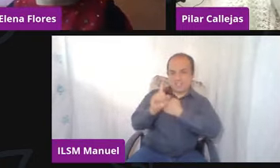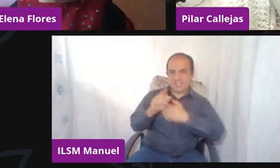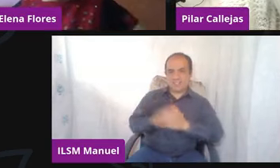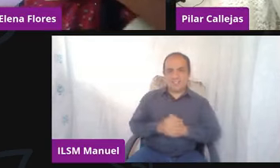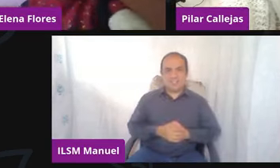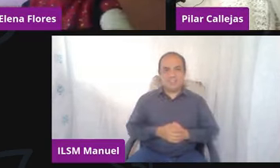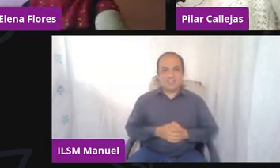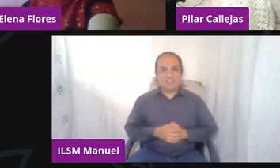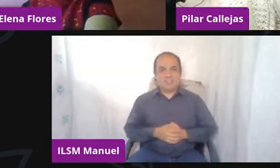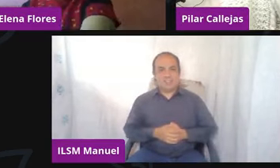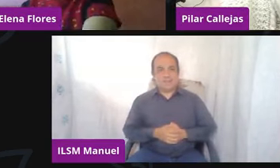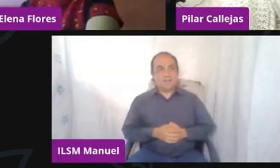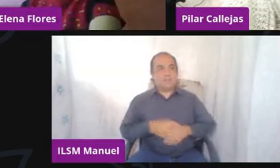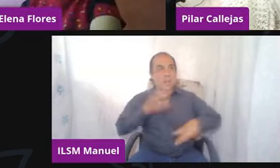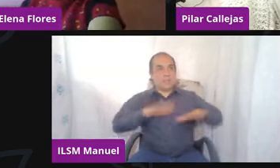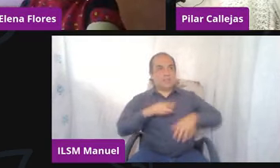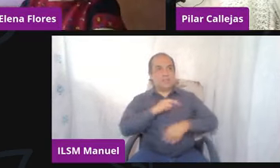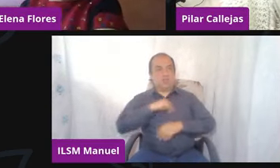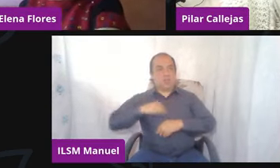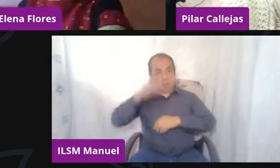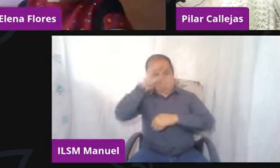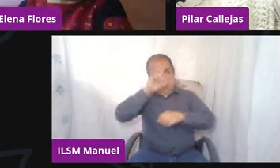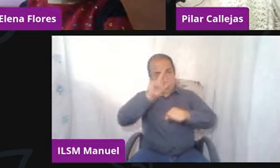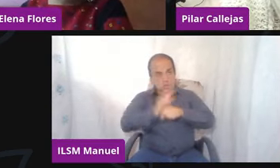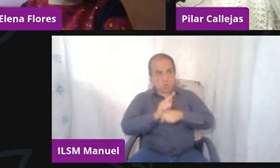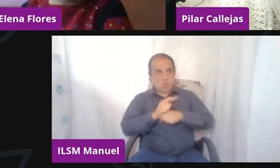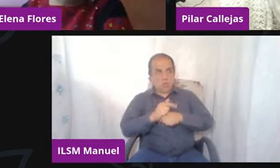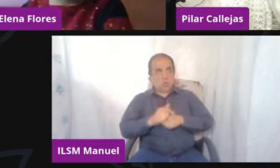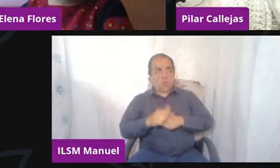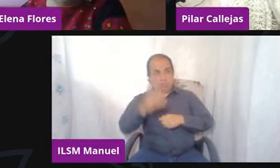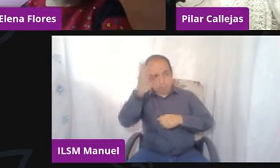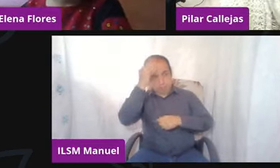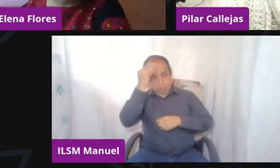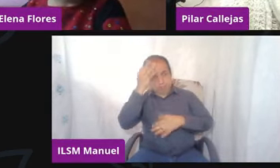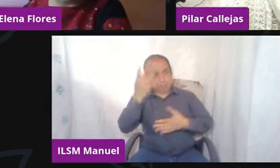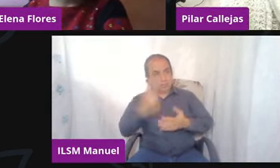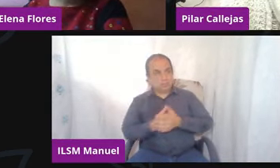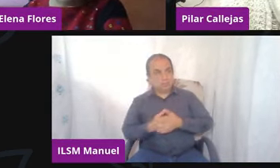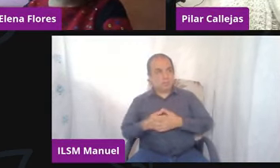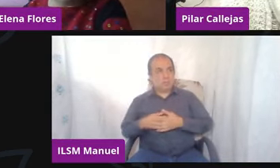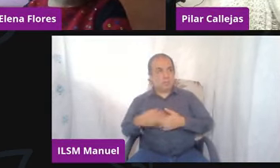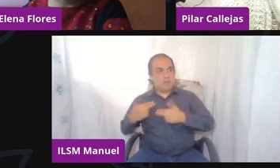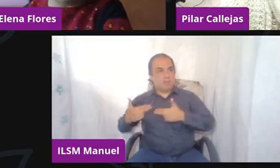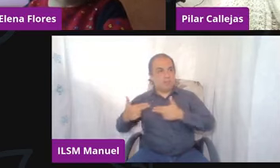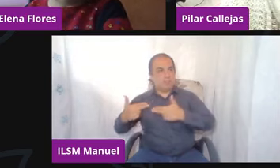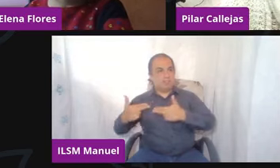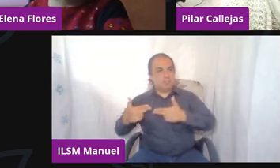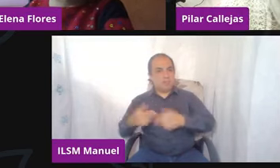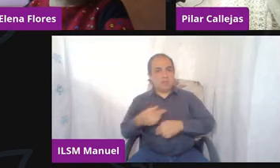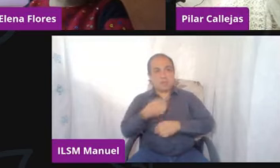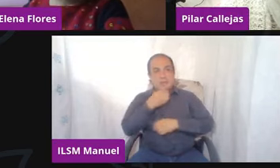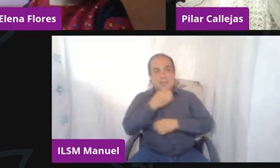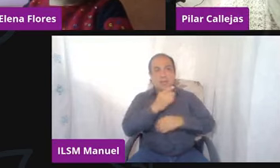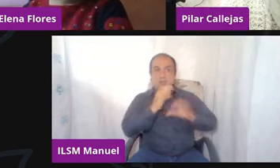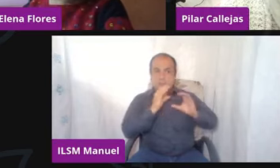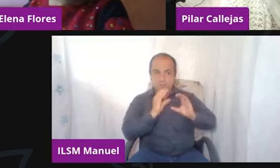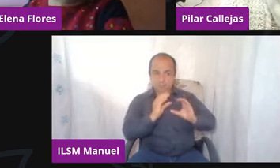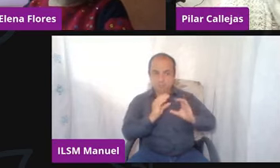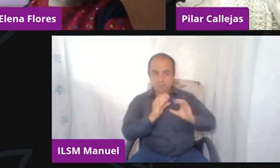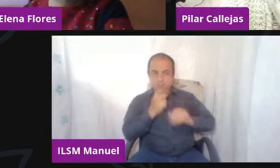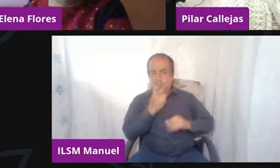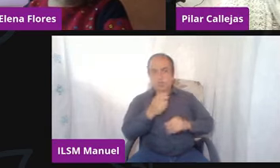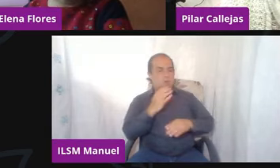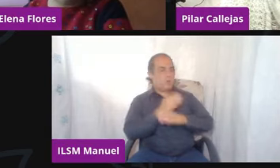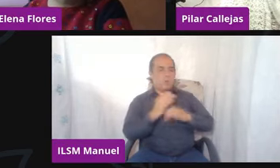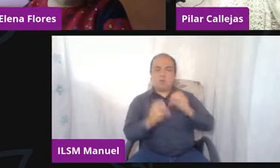nuestra cultura entonces yo les diría aguas aguas porque así ya no son las cosas